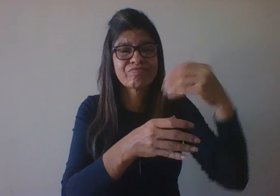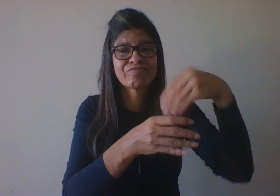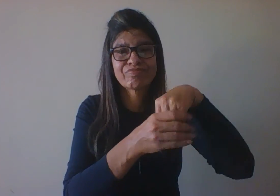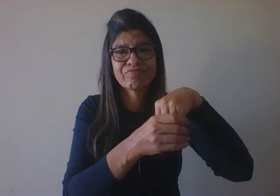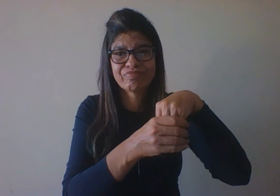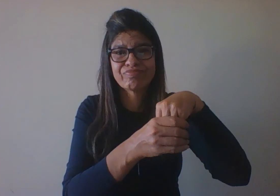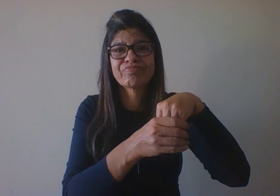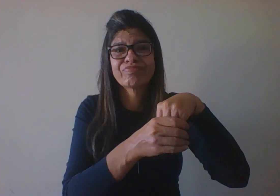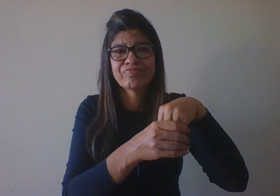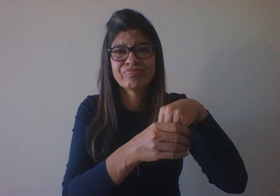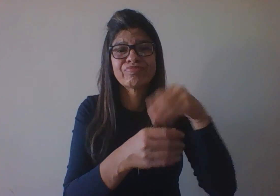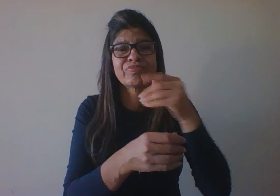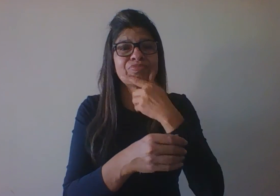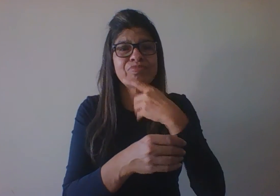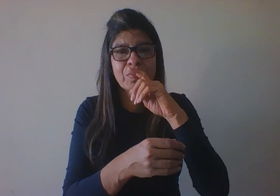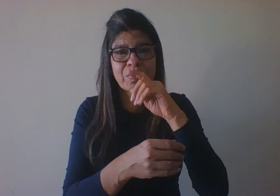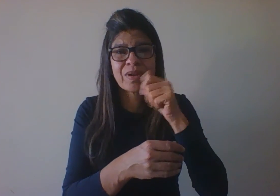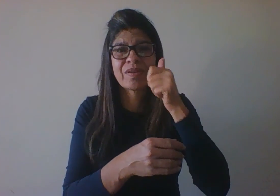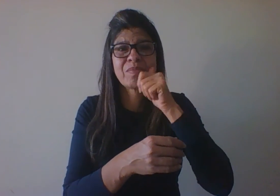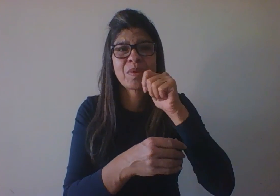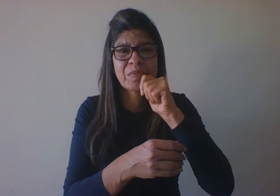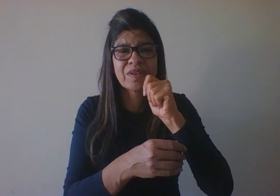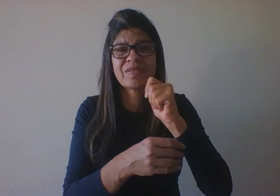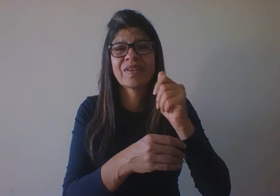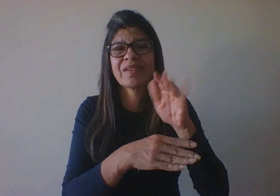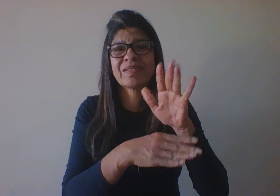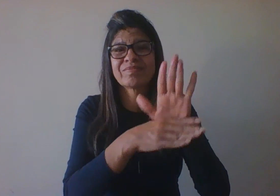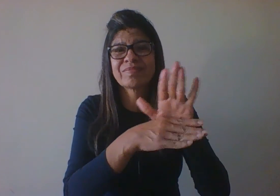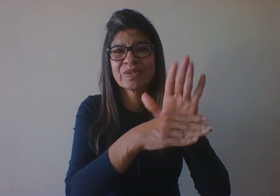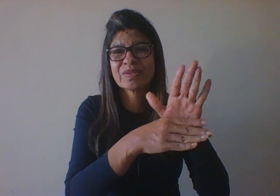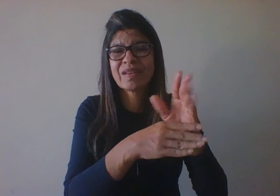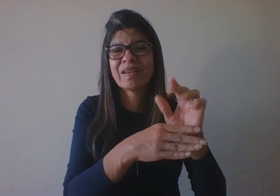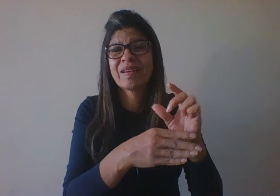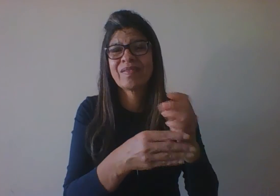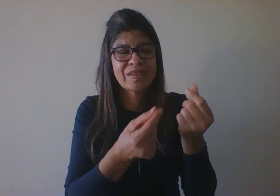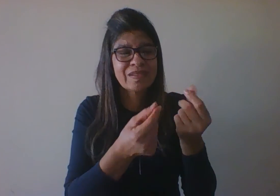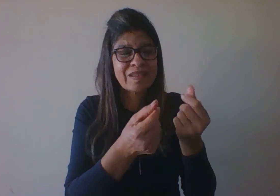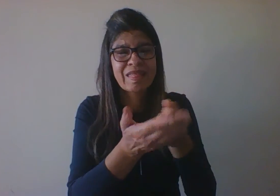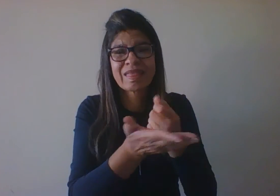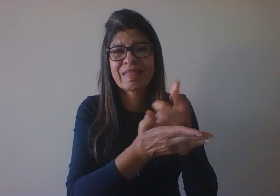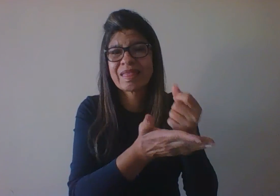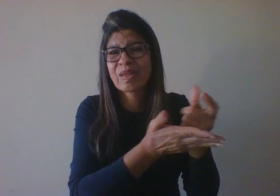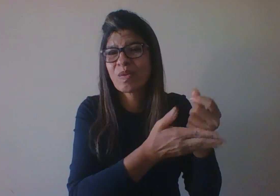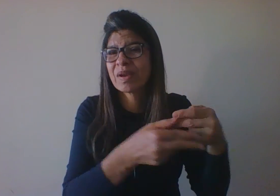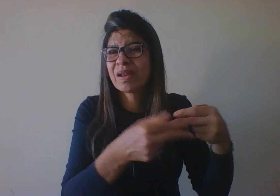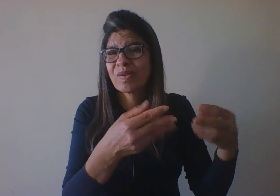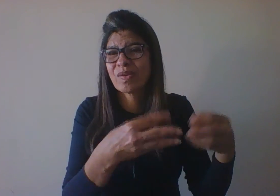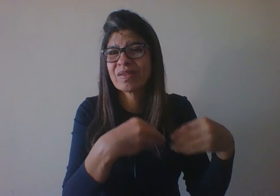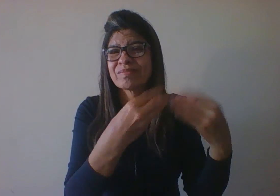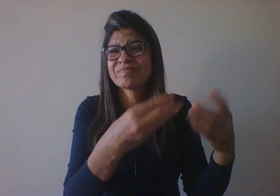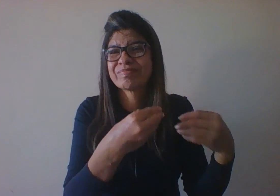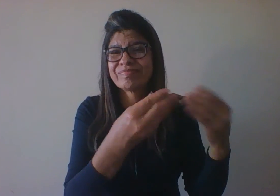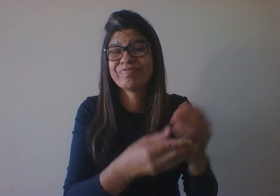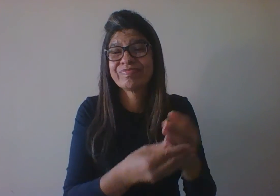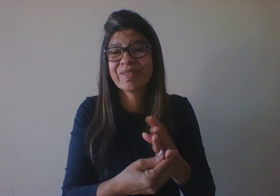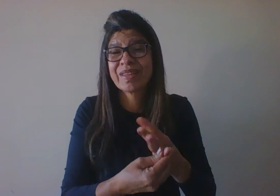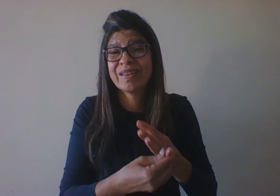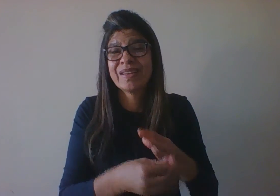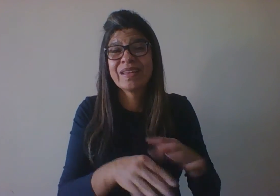para esse casal de jovens uma casa para eles viverem juntos. Além disso, muito comum